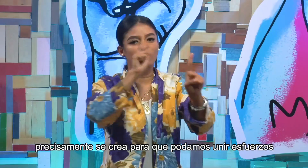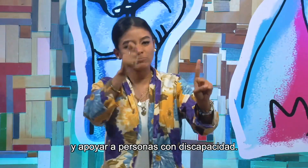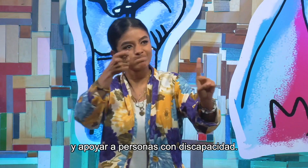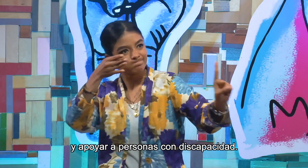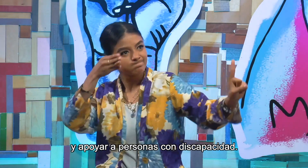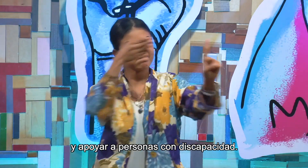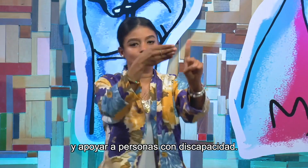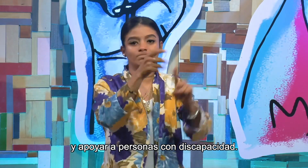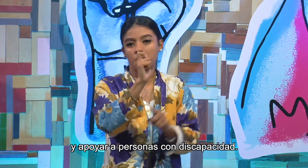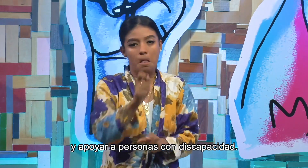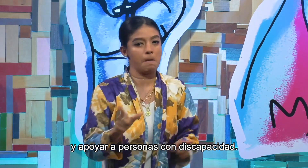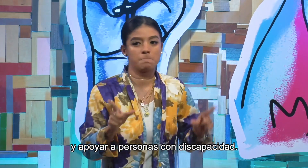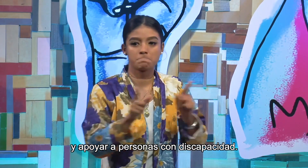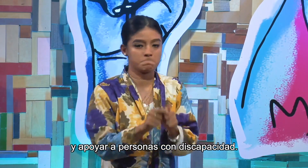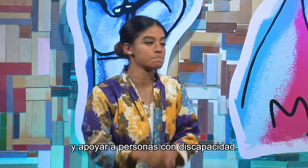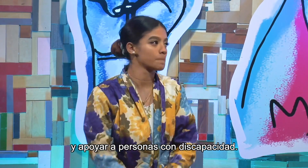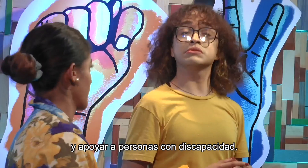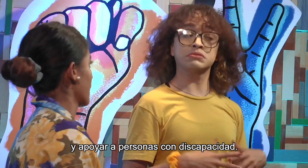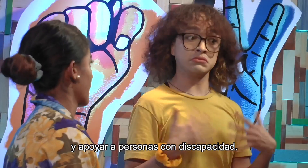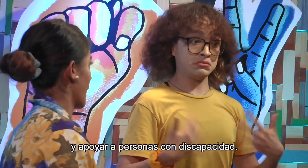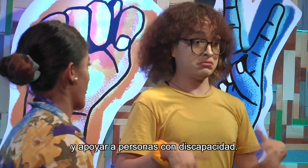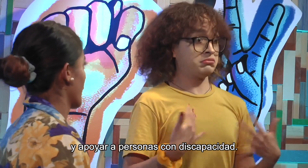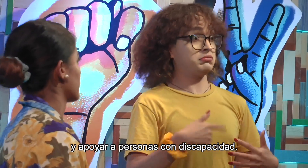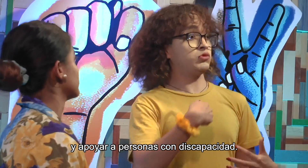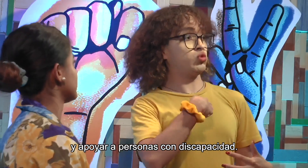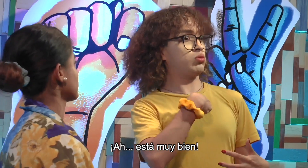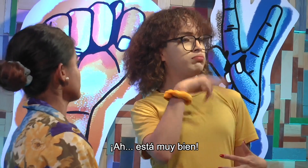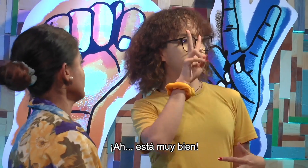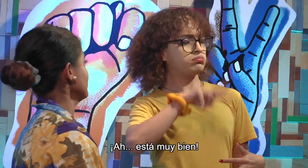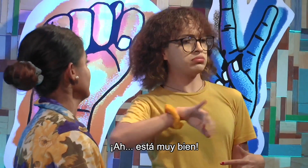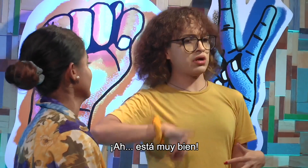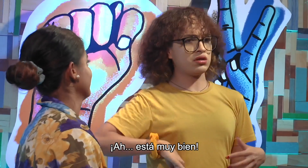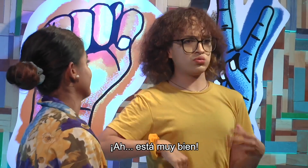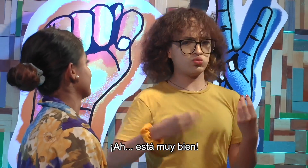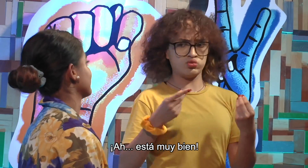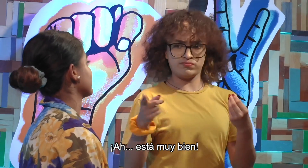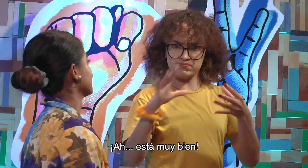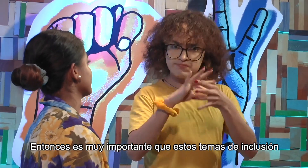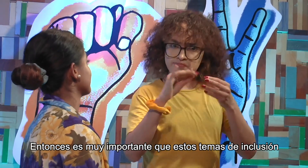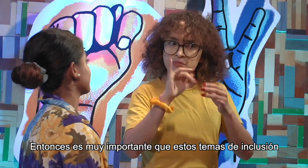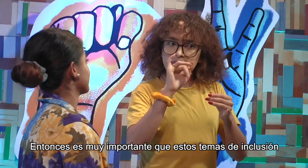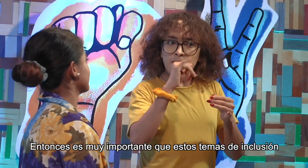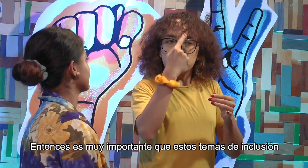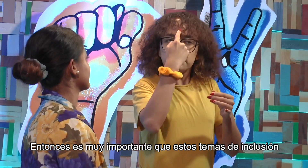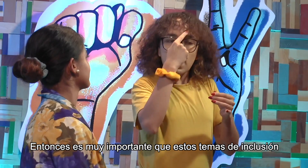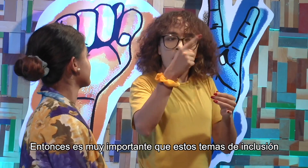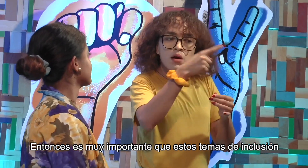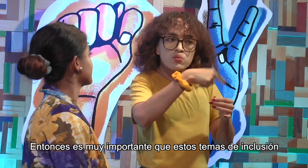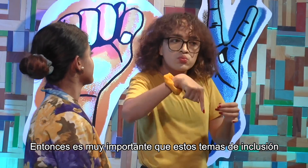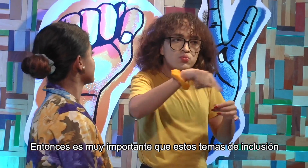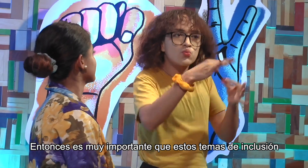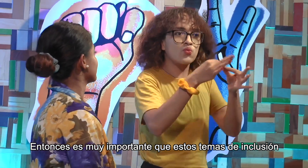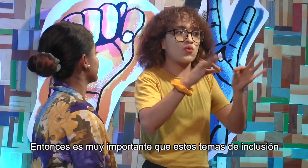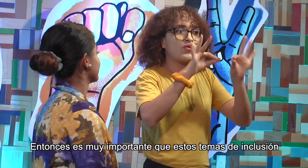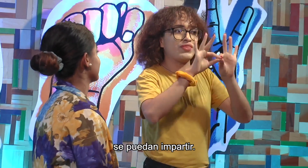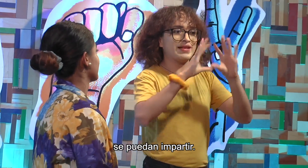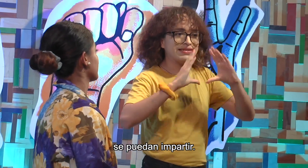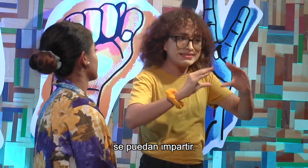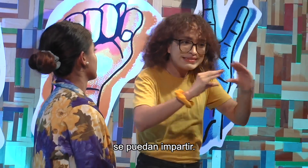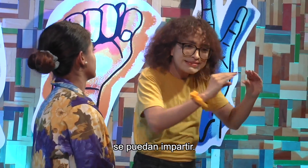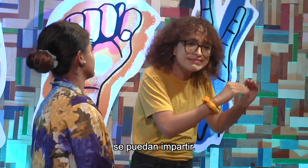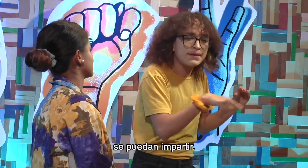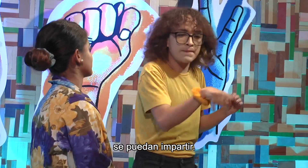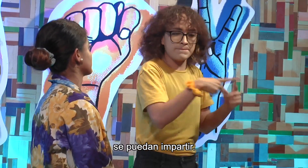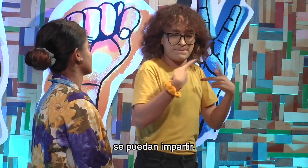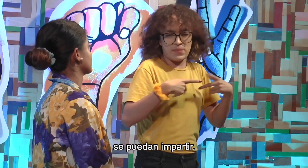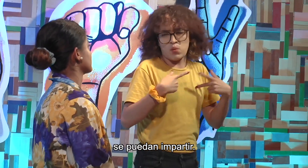esfuerzos y apoyar a personas con discapacidad. ¡Ah! ¡Está muy bien! Entonces es muy importante que estos temas de inclusión se